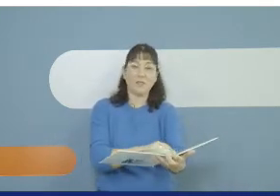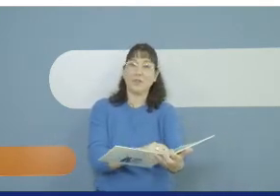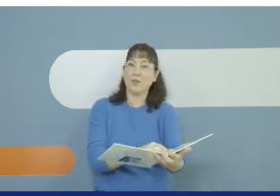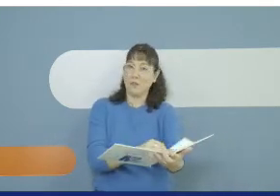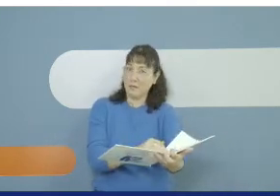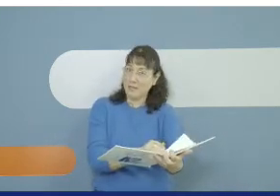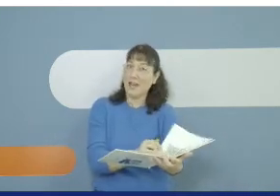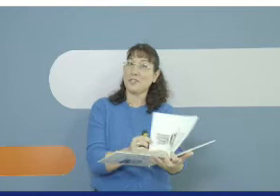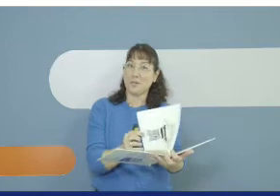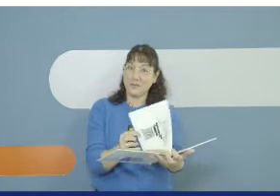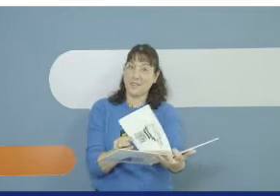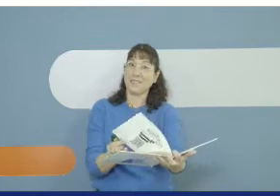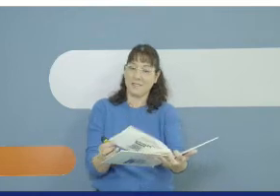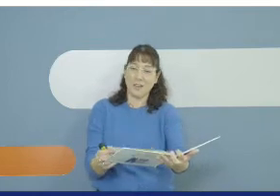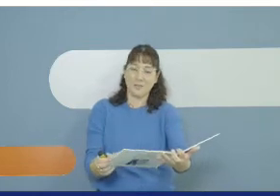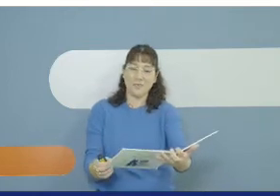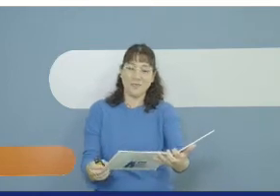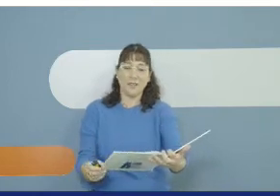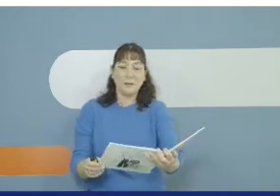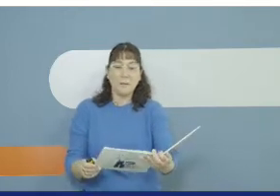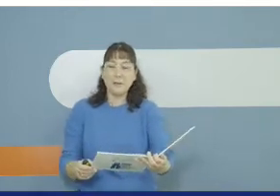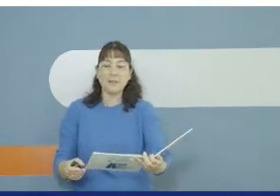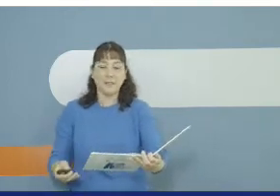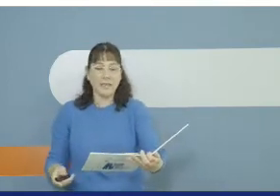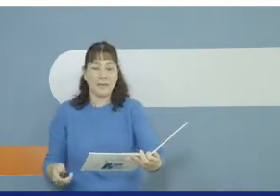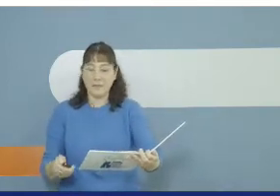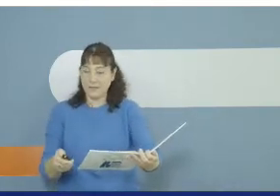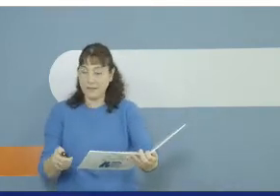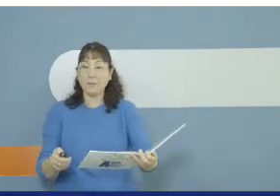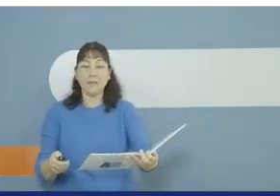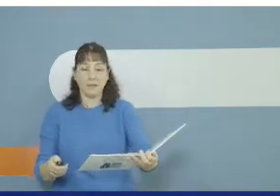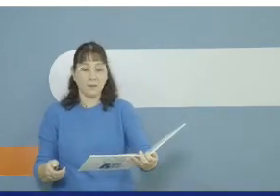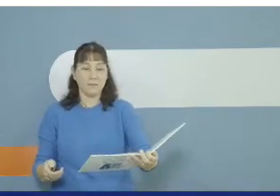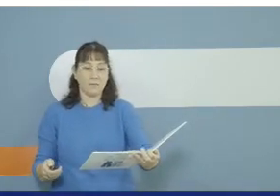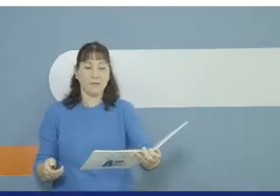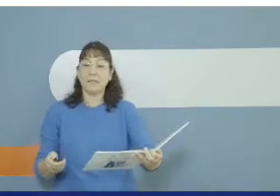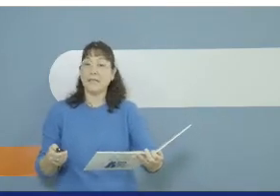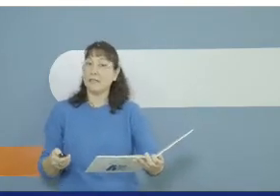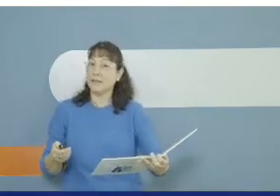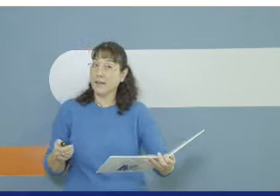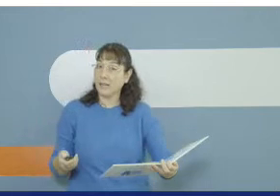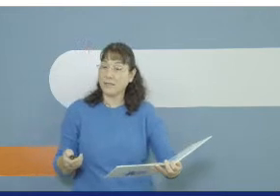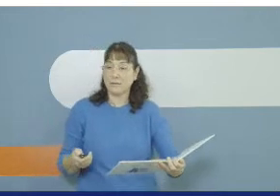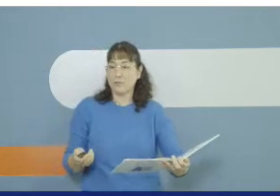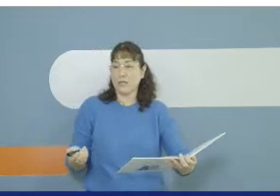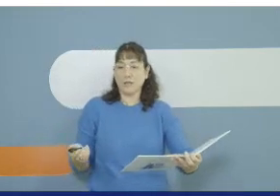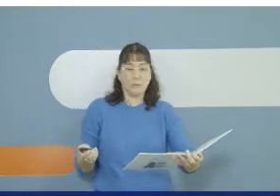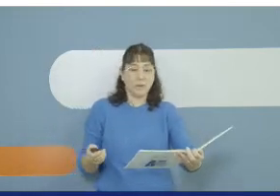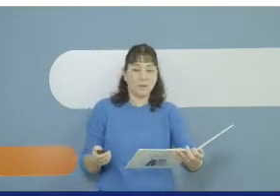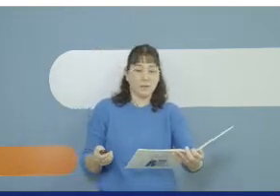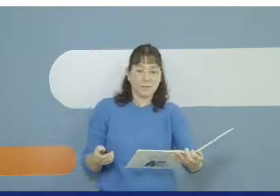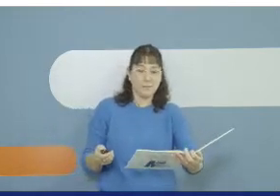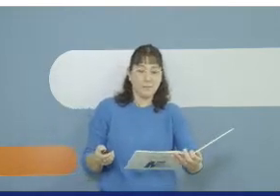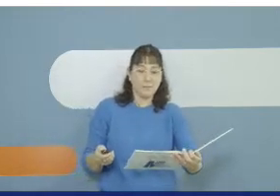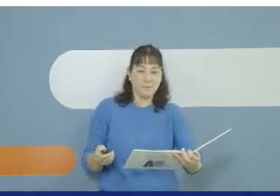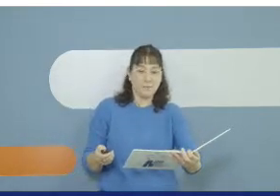קובע מיקש עם סרט חדש מי מטייל בשדה בן הרים? ילד אחד שאינכם